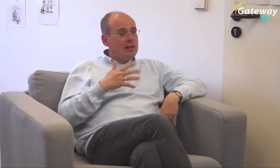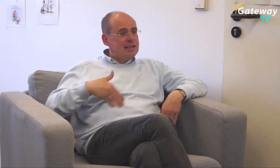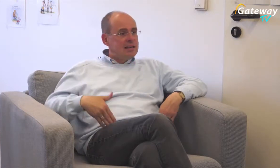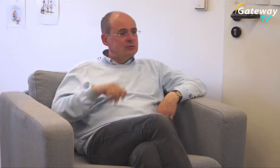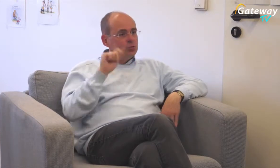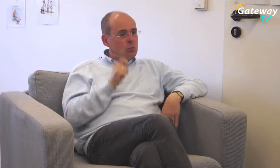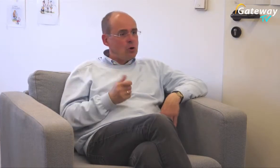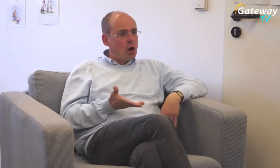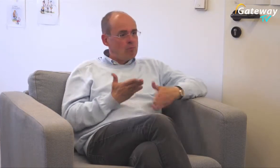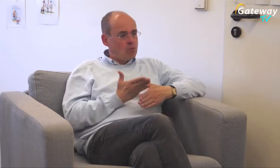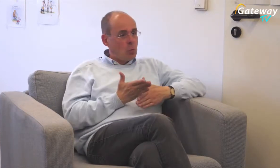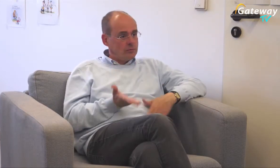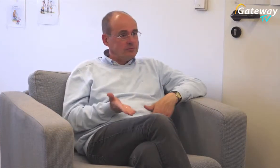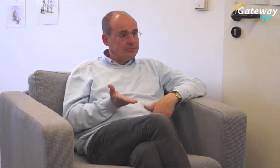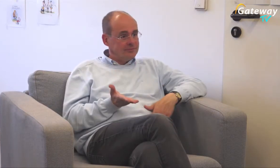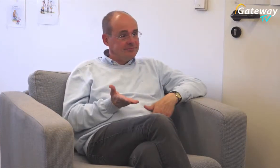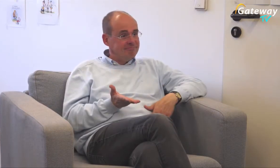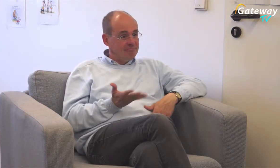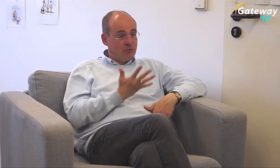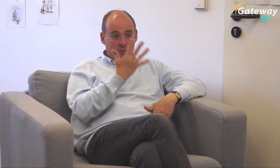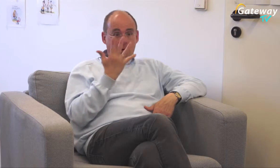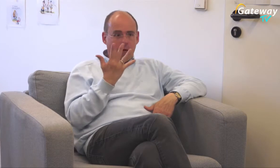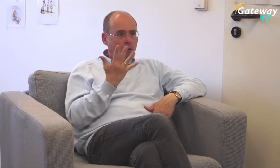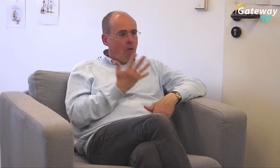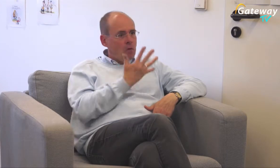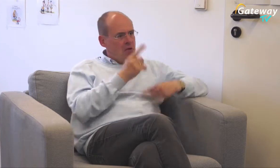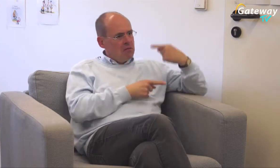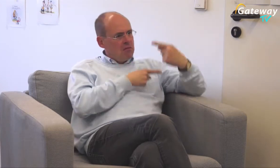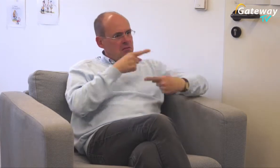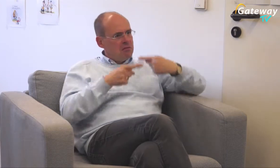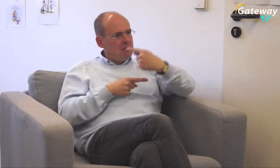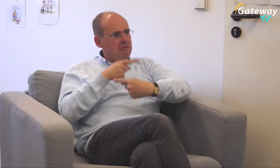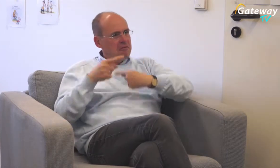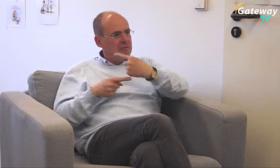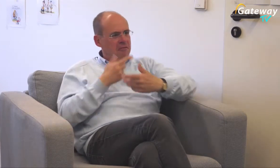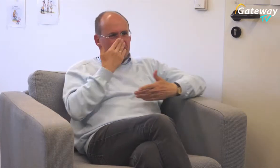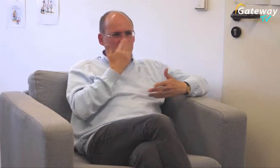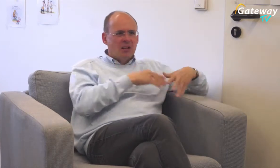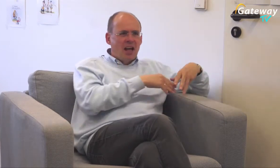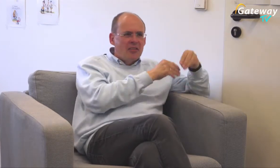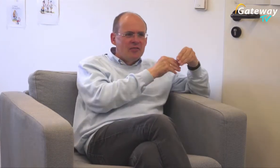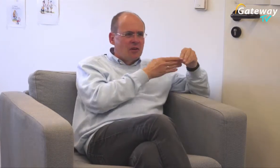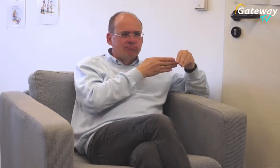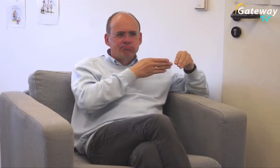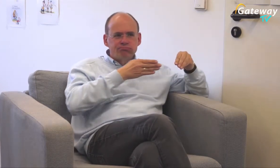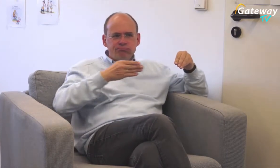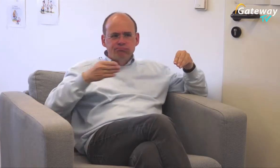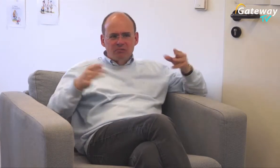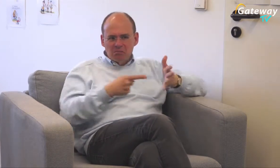Fünf Jahre gibt es diese Stelle jetzt, fünfjähriges Dienstjubiläum dann quasi und wie ist die Entwicklung